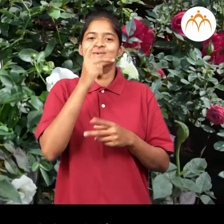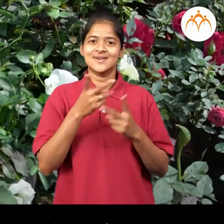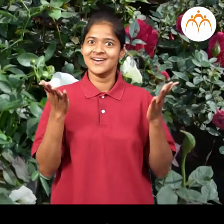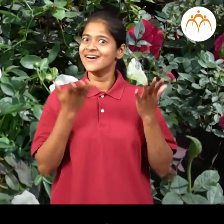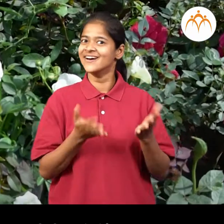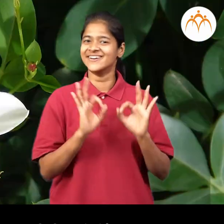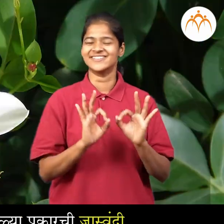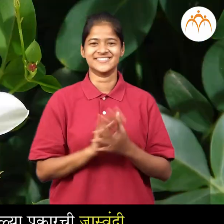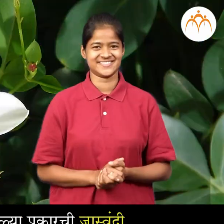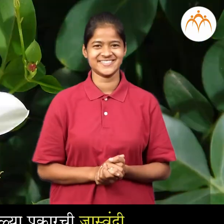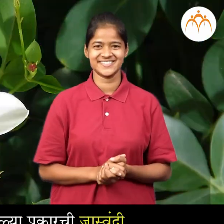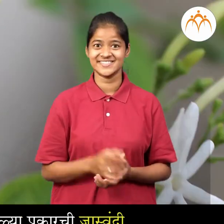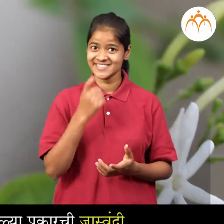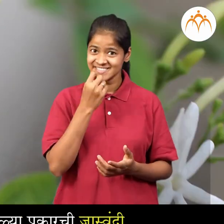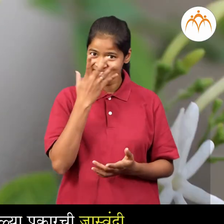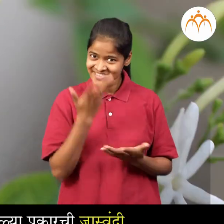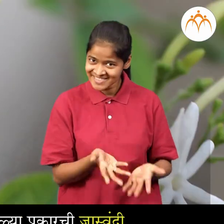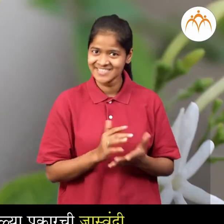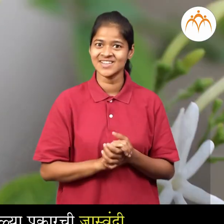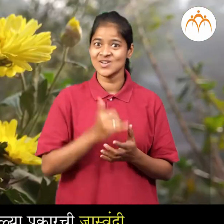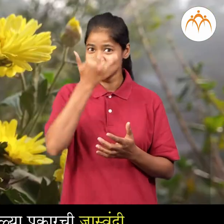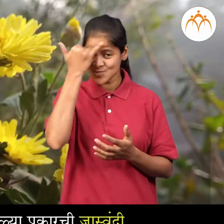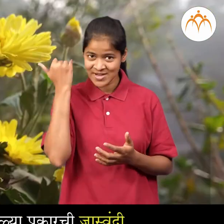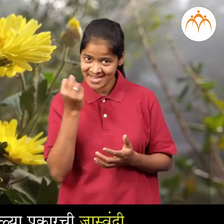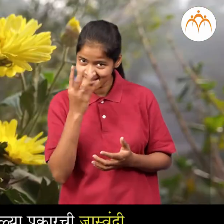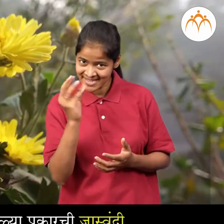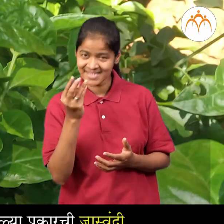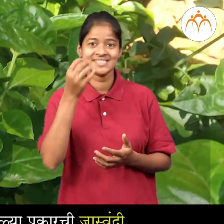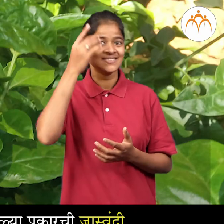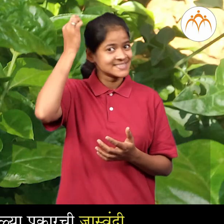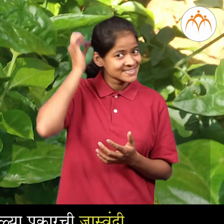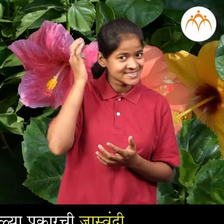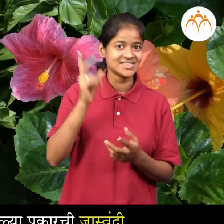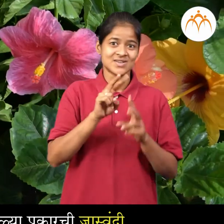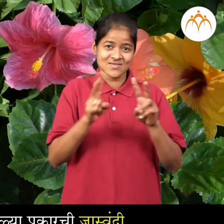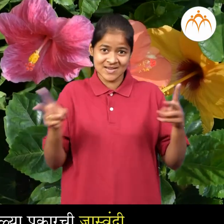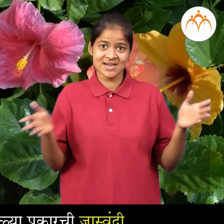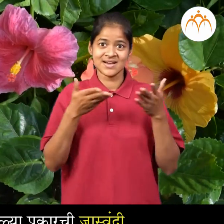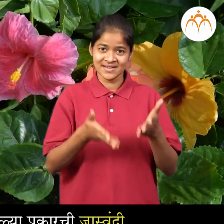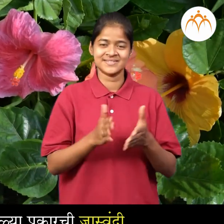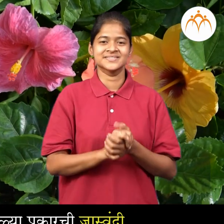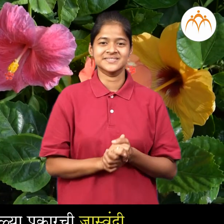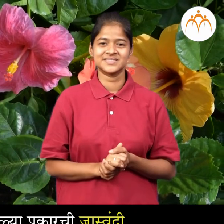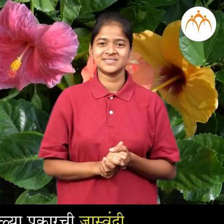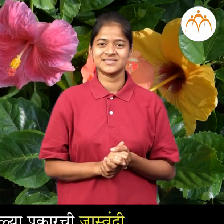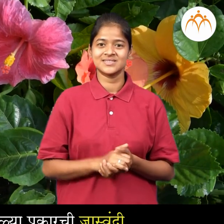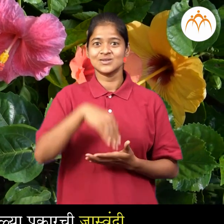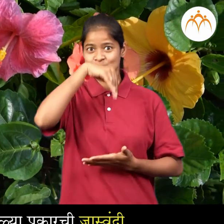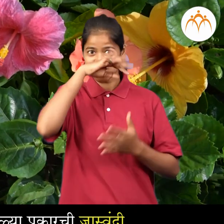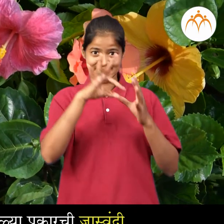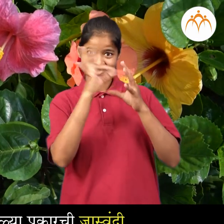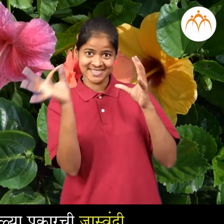जाई, जुई, शेवन्ती, मोगरा, वेगवेगलाब प्रकारची जास्वन्दी,